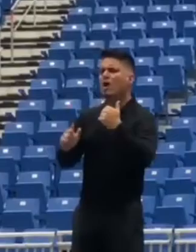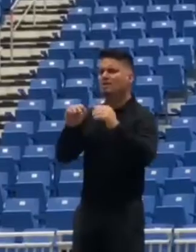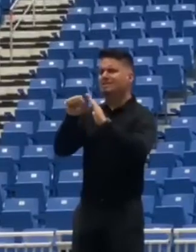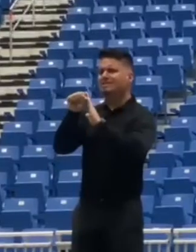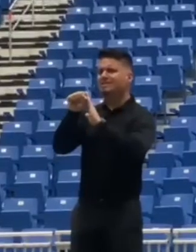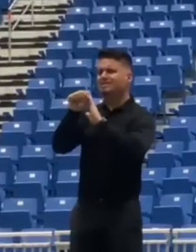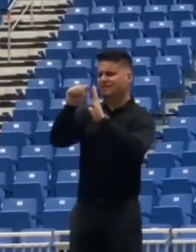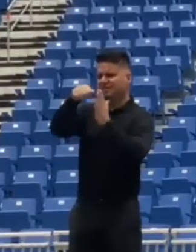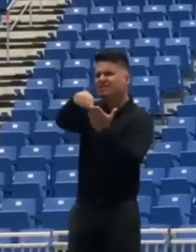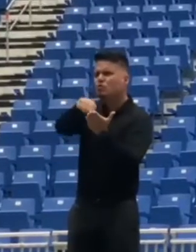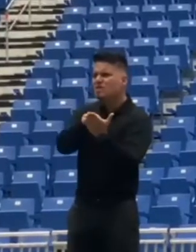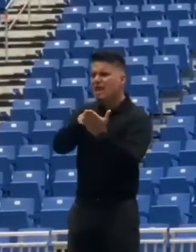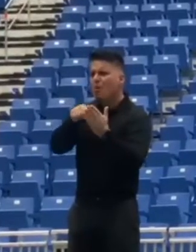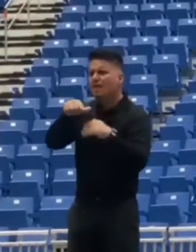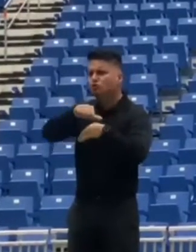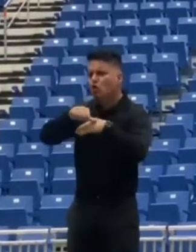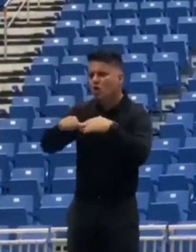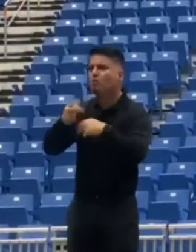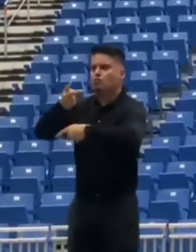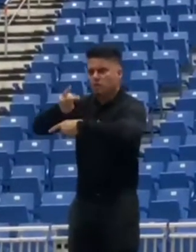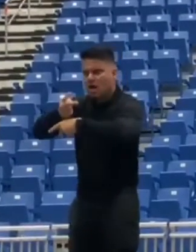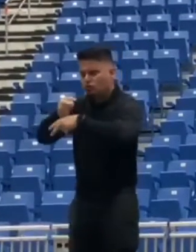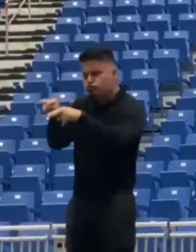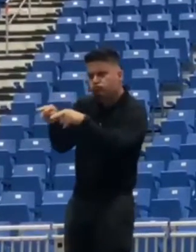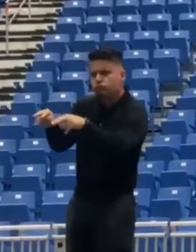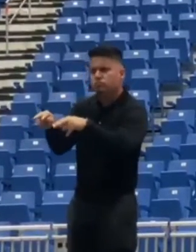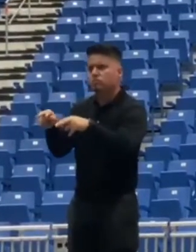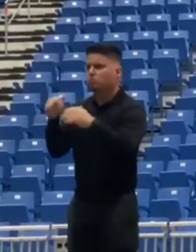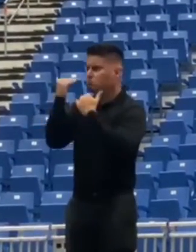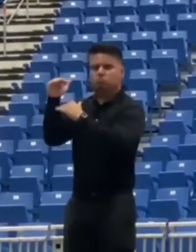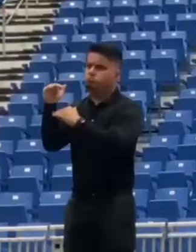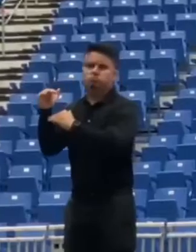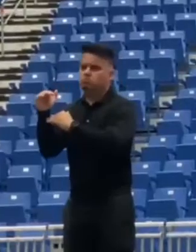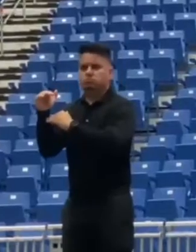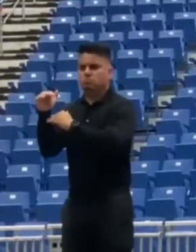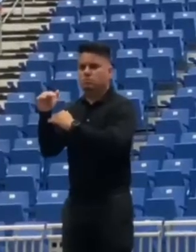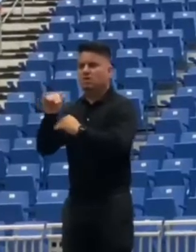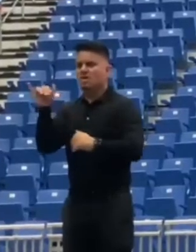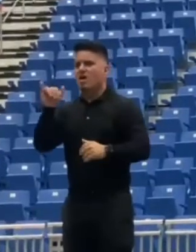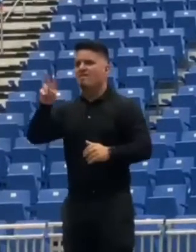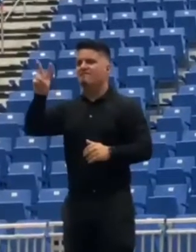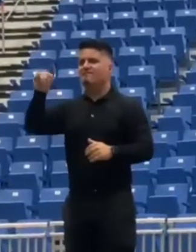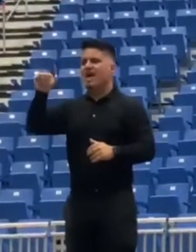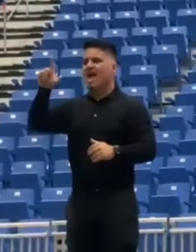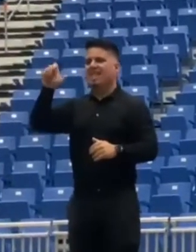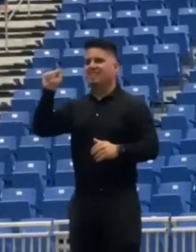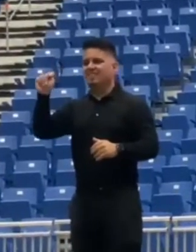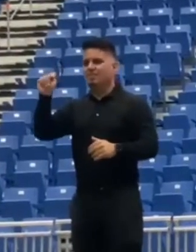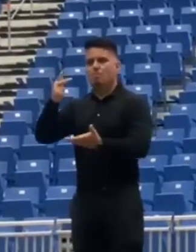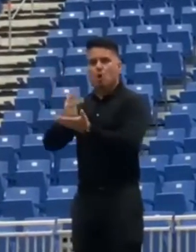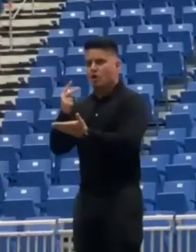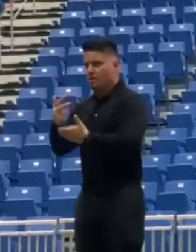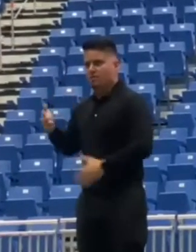Y se elimina la prohibición de los valet parking. Además, estamos enmendando la orden de